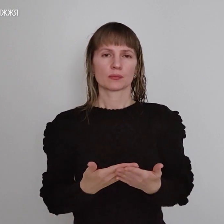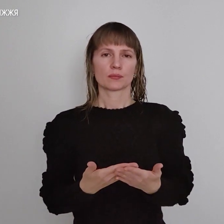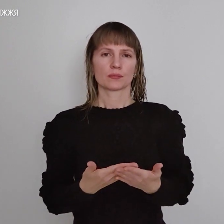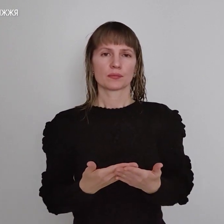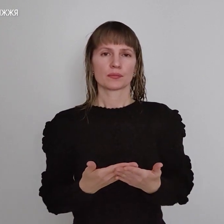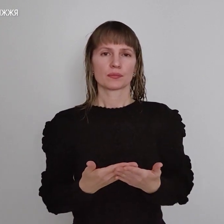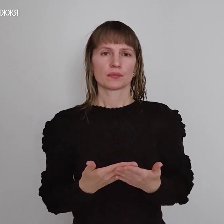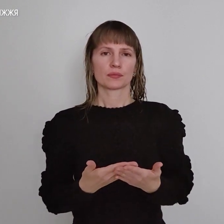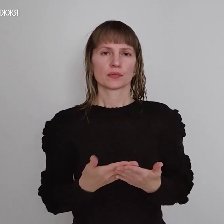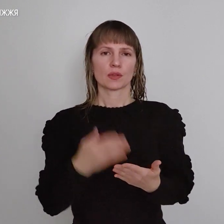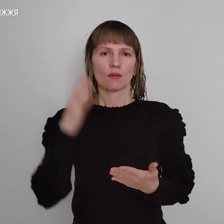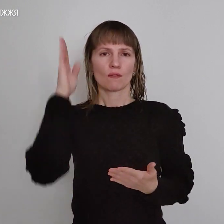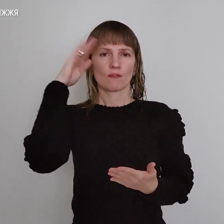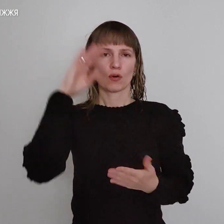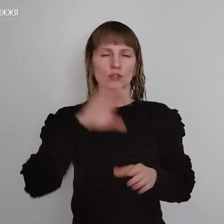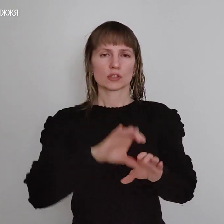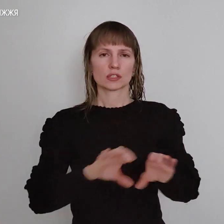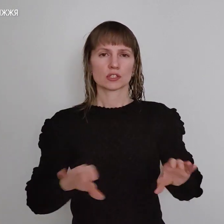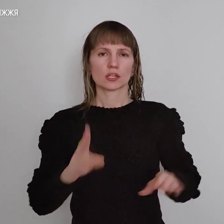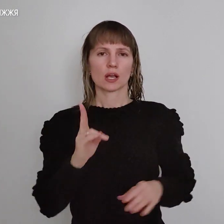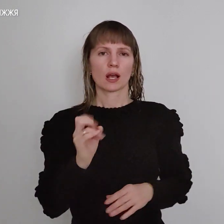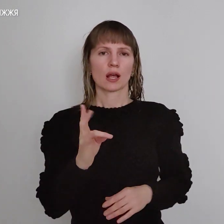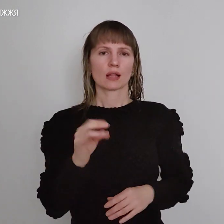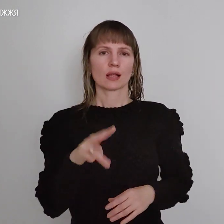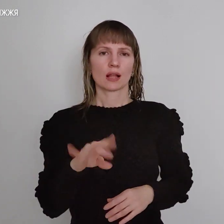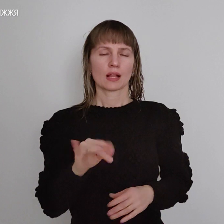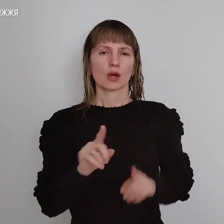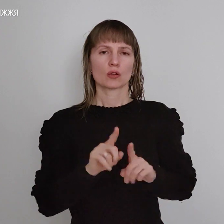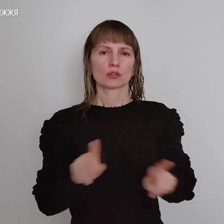водостічні канали, особливо бетоні,